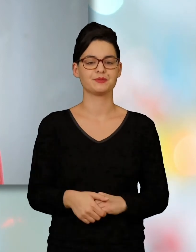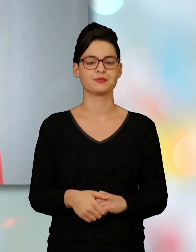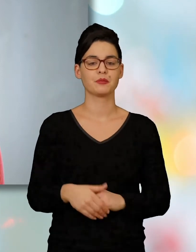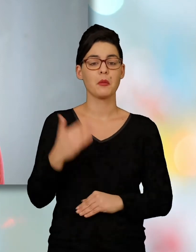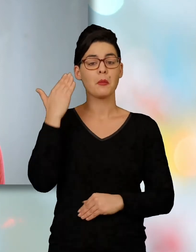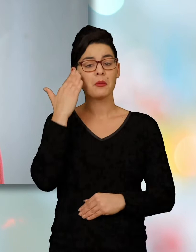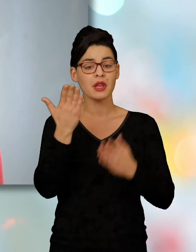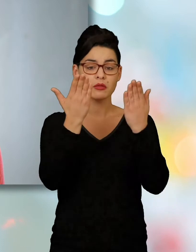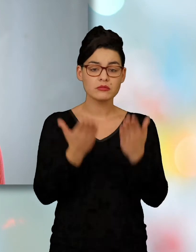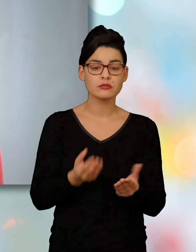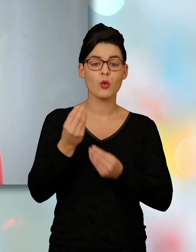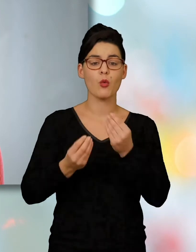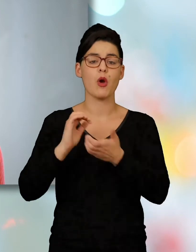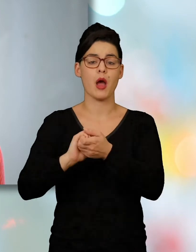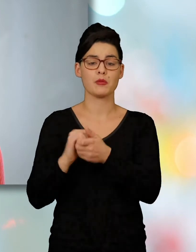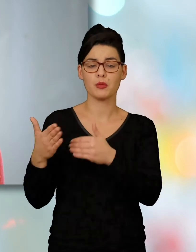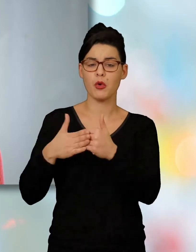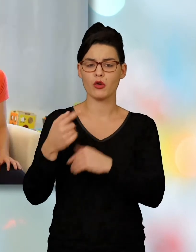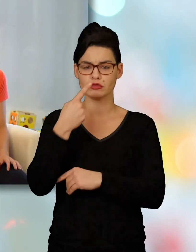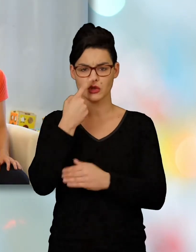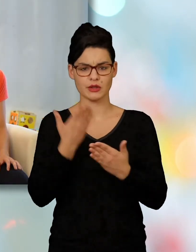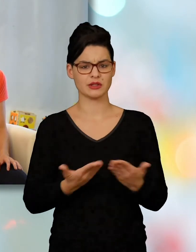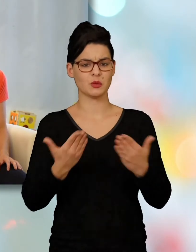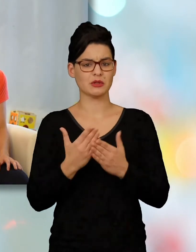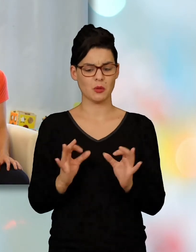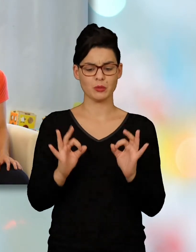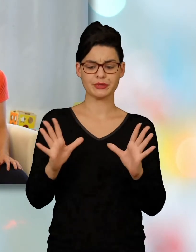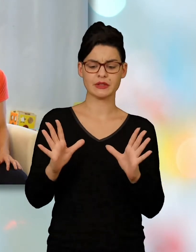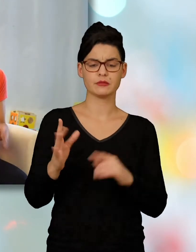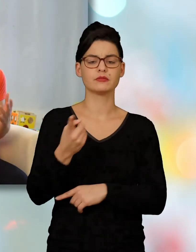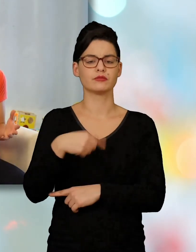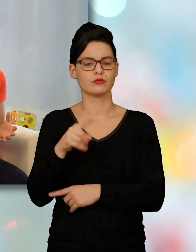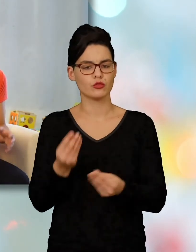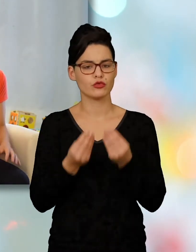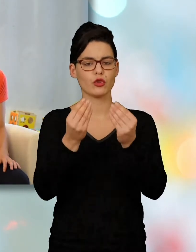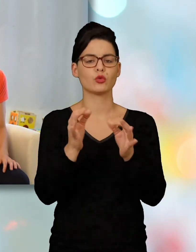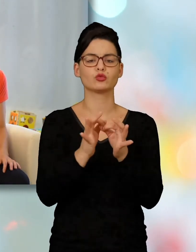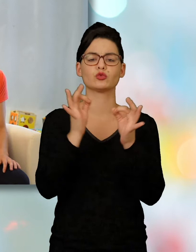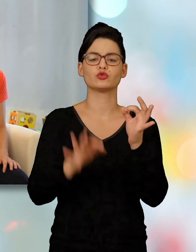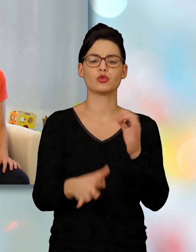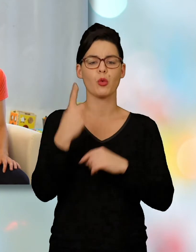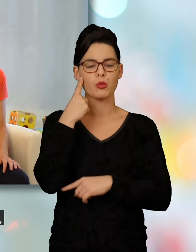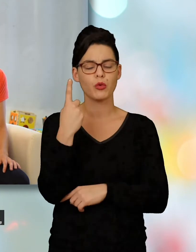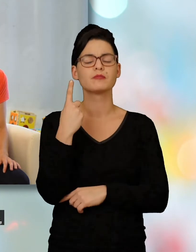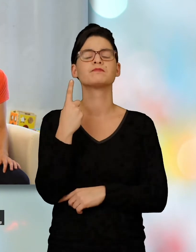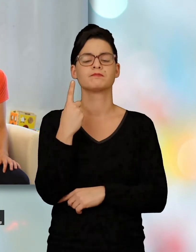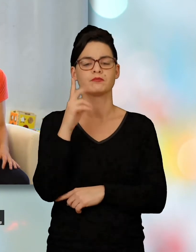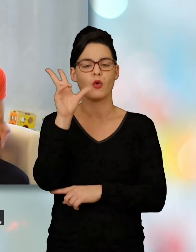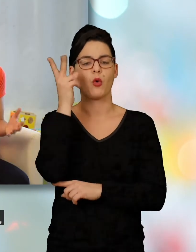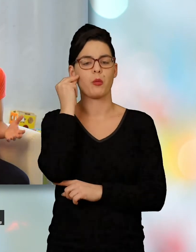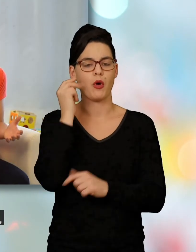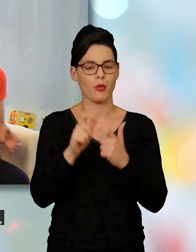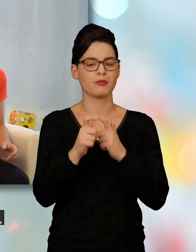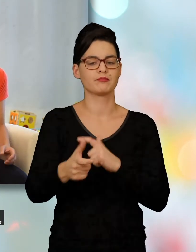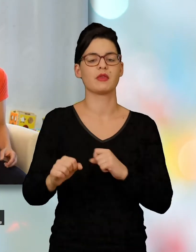de séjour, de papier pour rester en France. Si vous vous reconnaissez dans l'une de ces situations où l'une de vos amies,